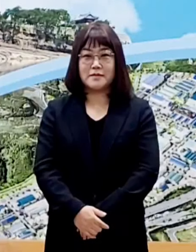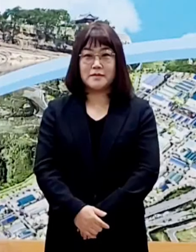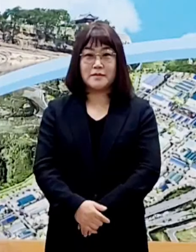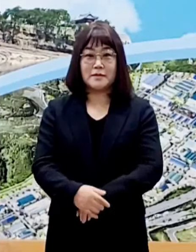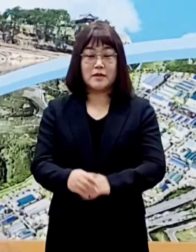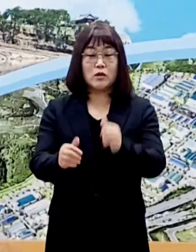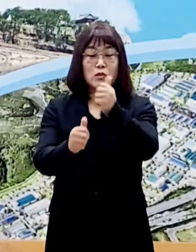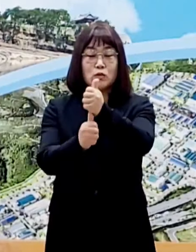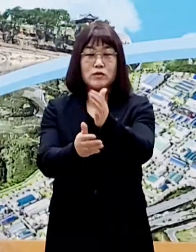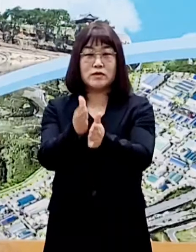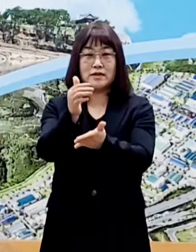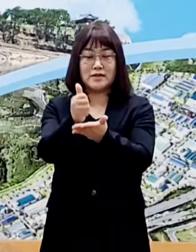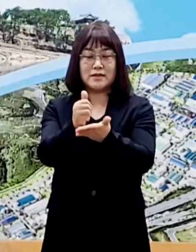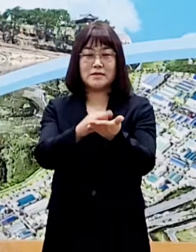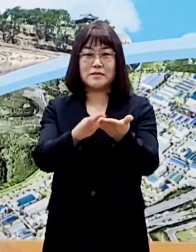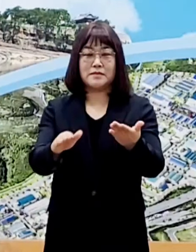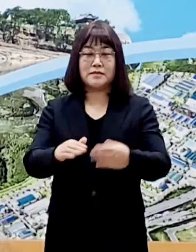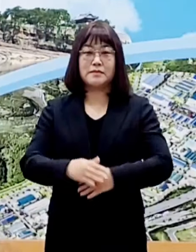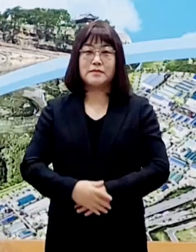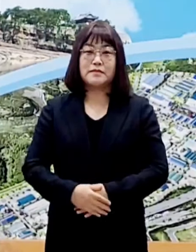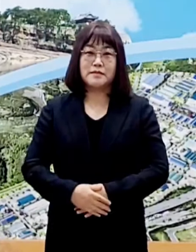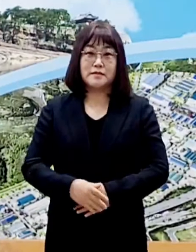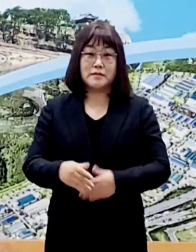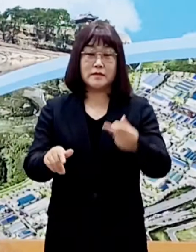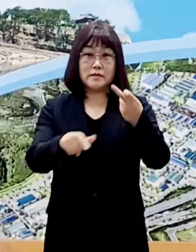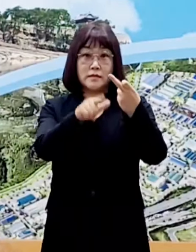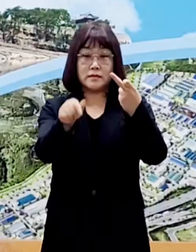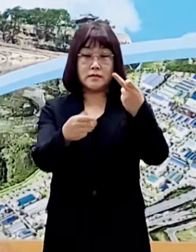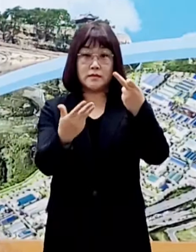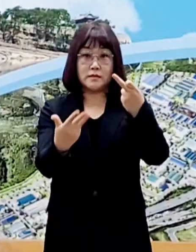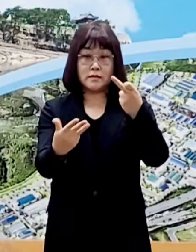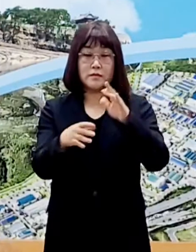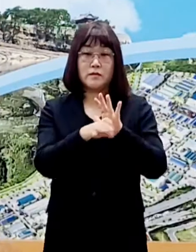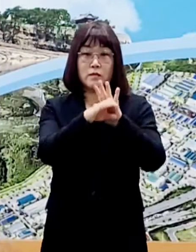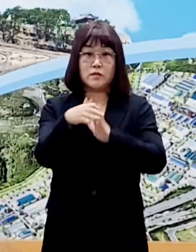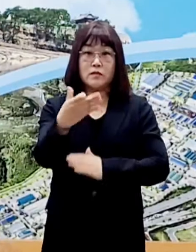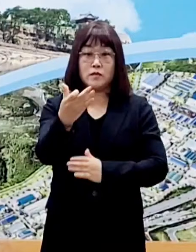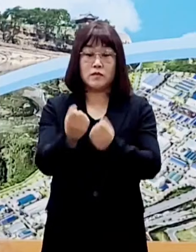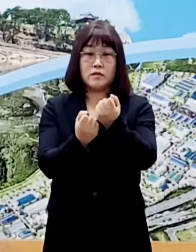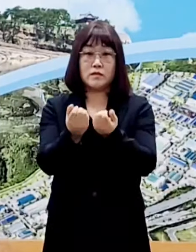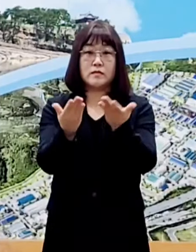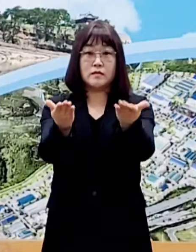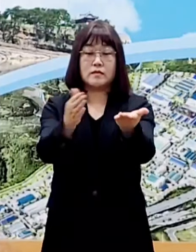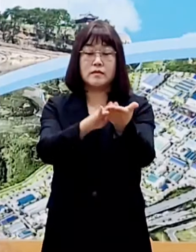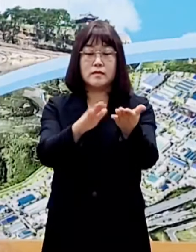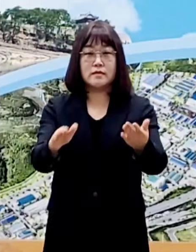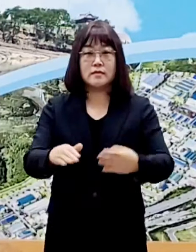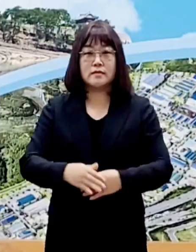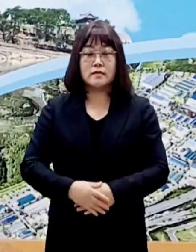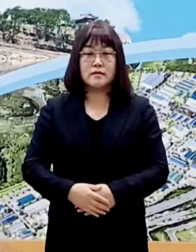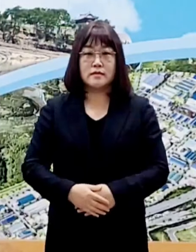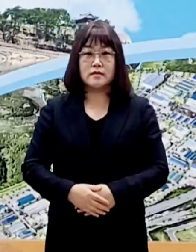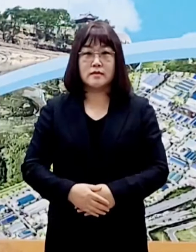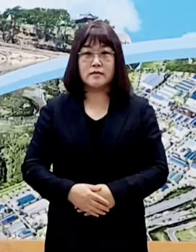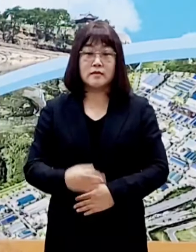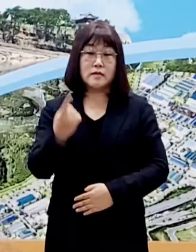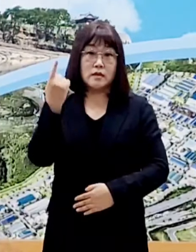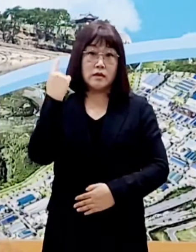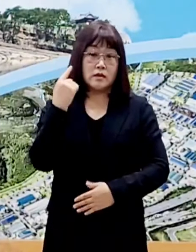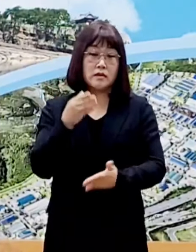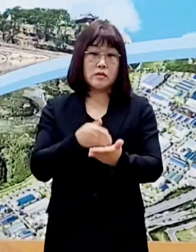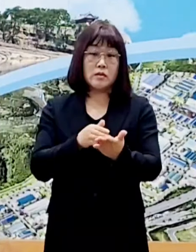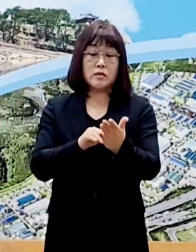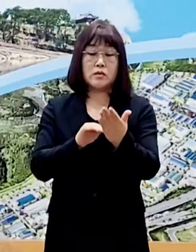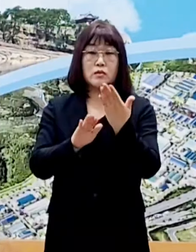부시장 신종우입니다. 12월 8일 코로나19 사항 브리핑을 시작하겠습니다. 어제